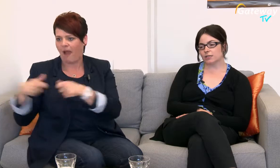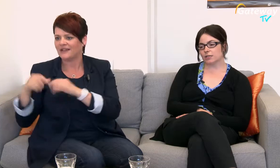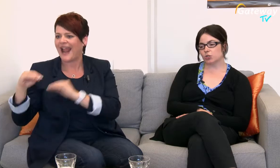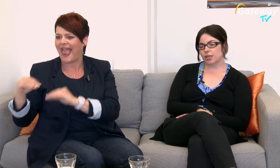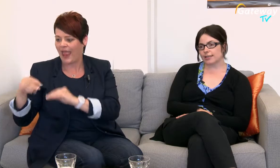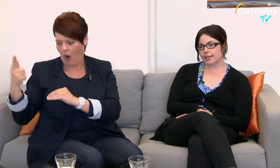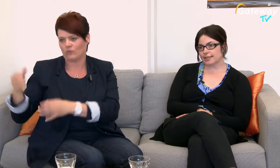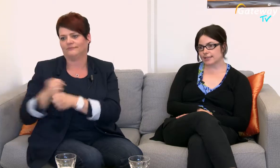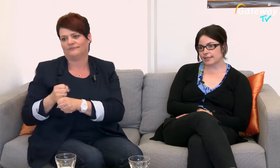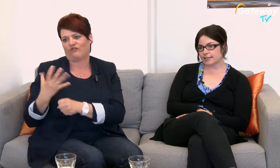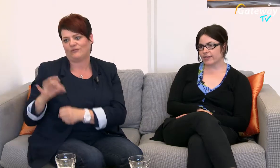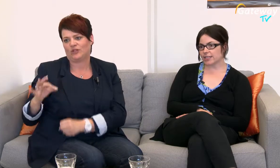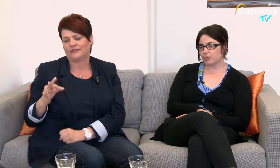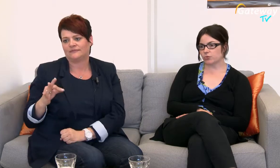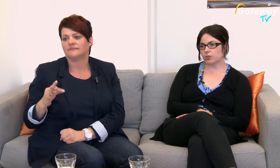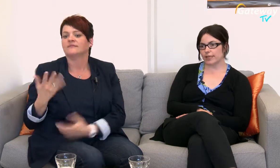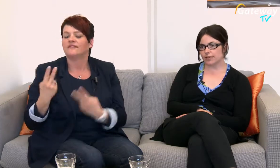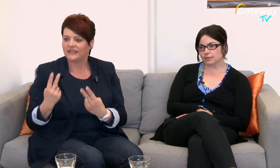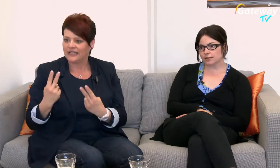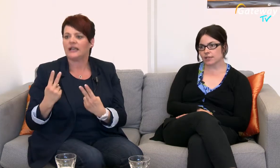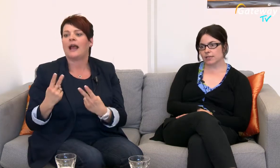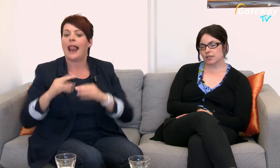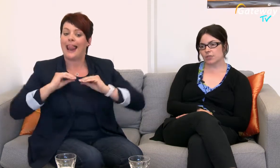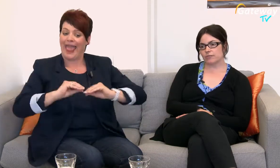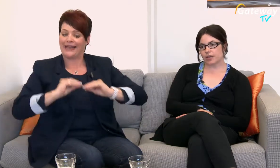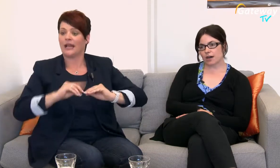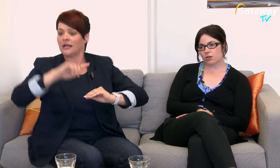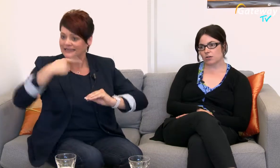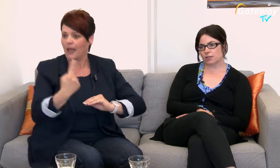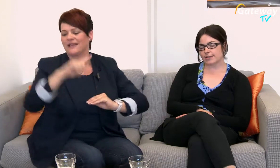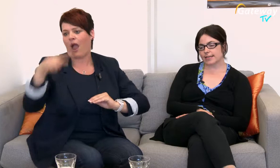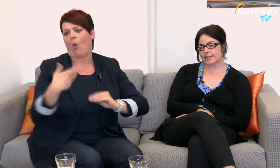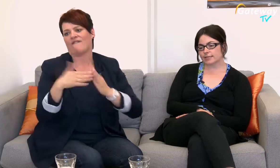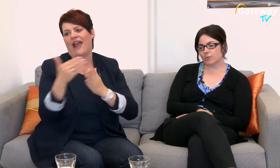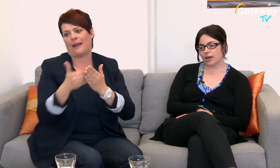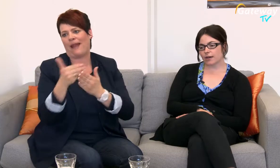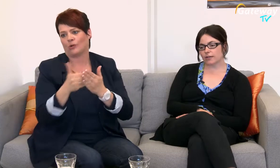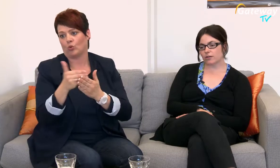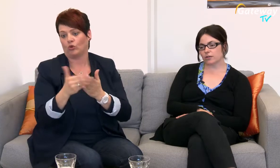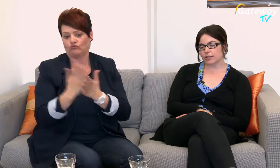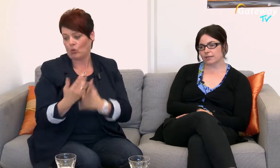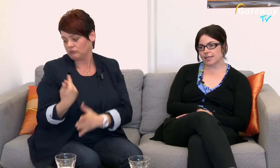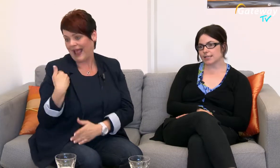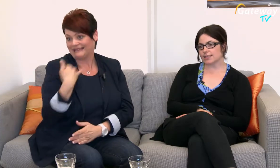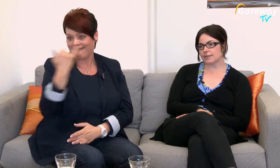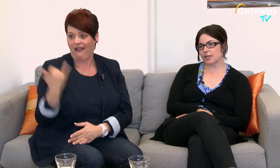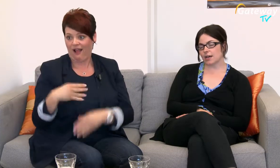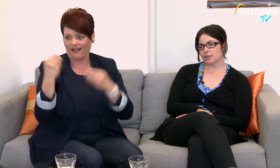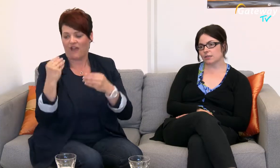Bestandteil letztendlich ist die Weiterbildung von Lehrenden Hier bieten wir ja auch seit letztem Jahr auch regelmäßig das Seminar an